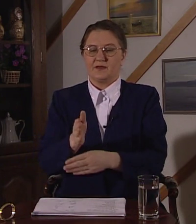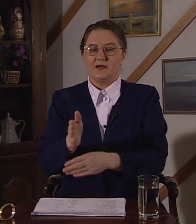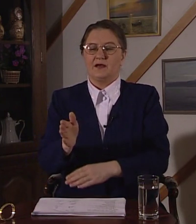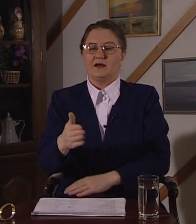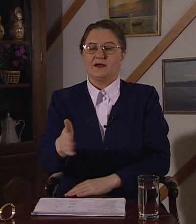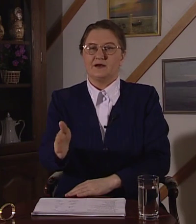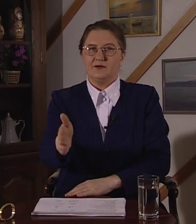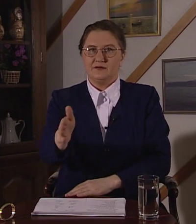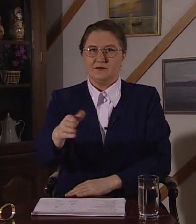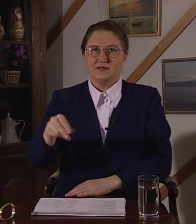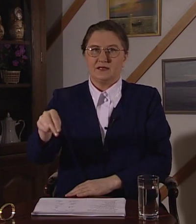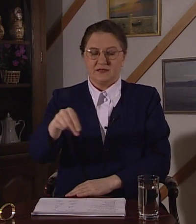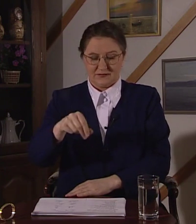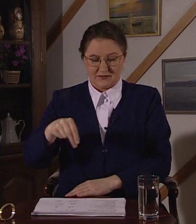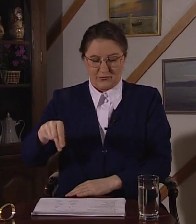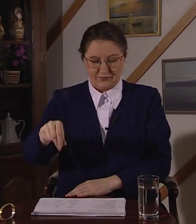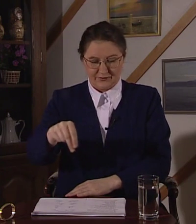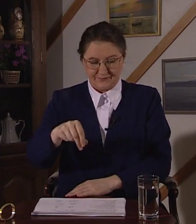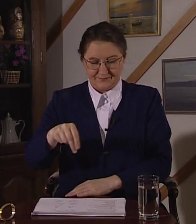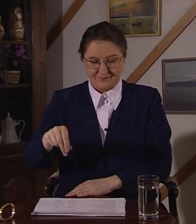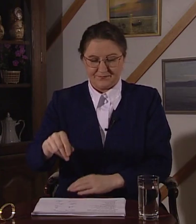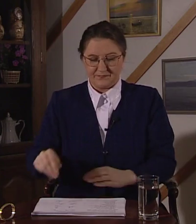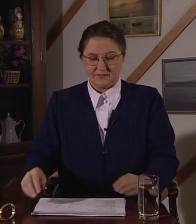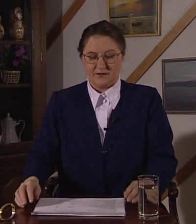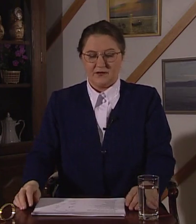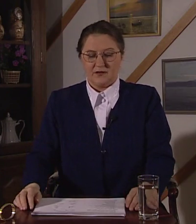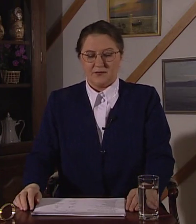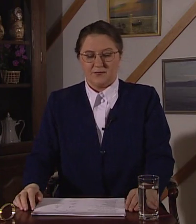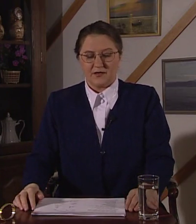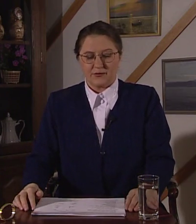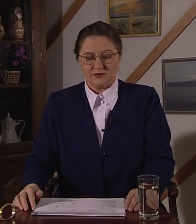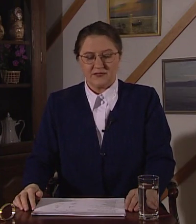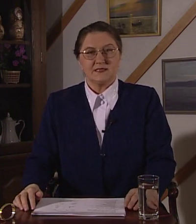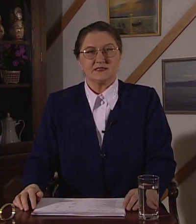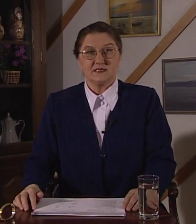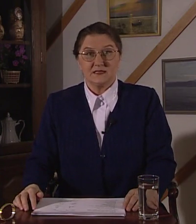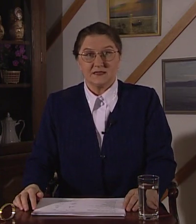Рыба соленая. Макароны сытные.